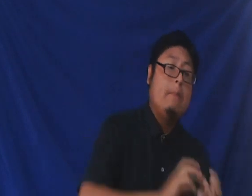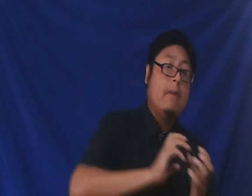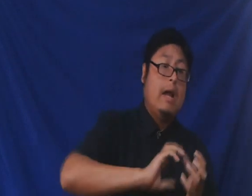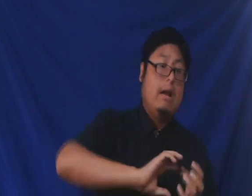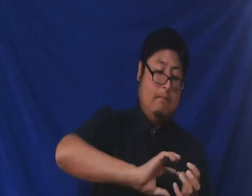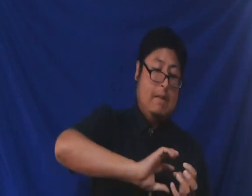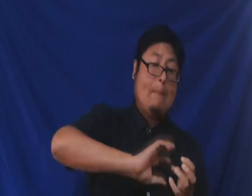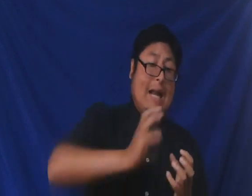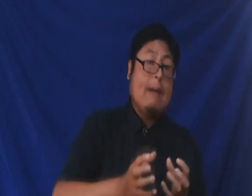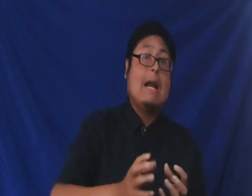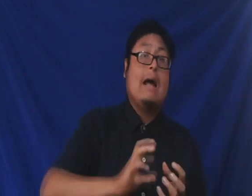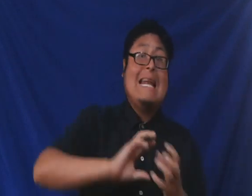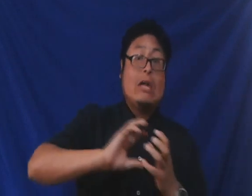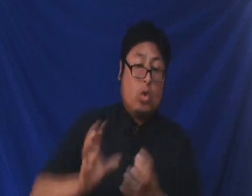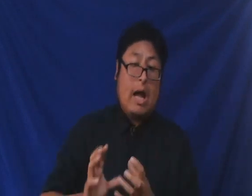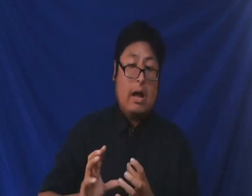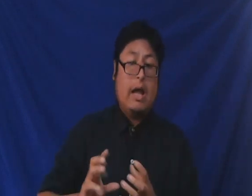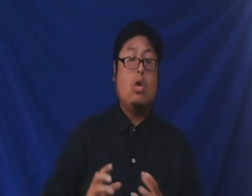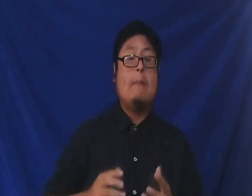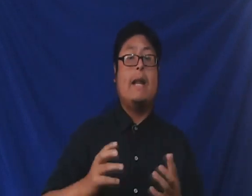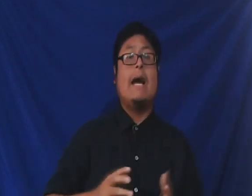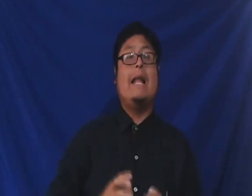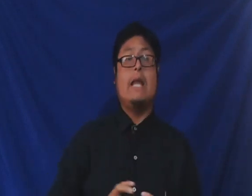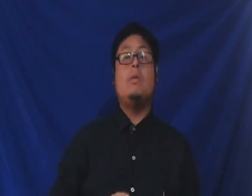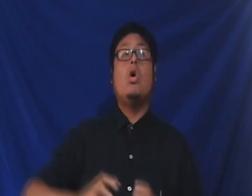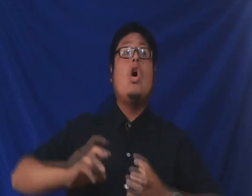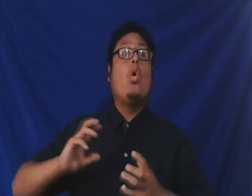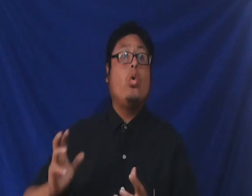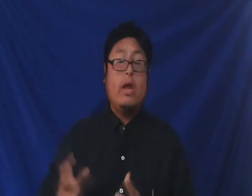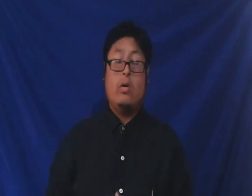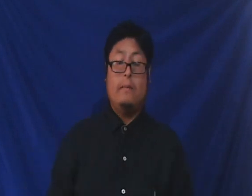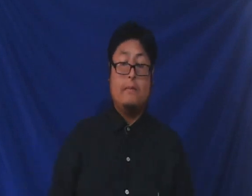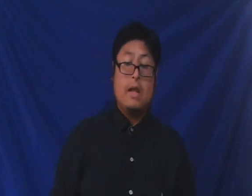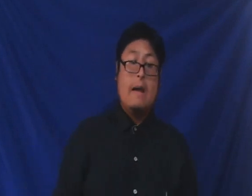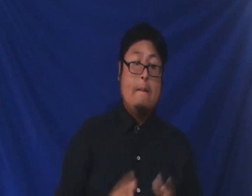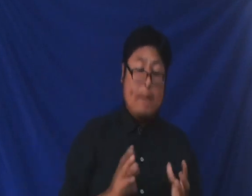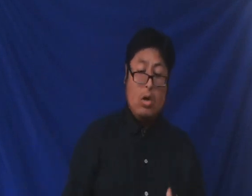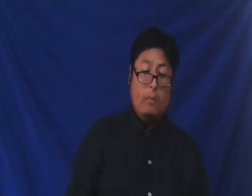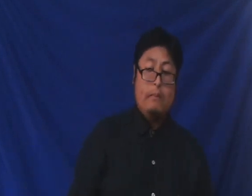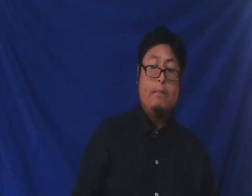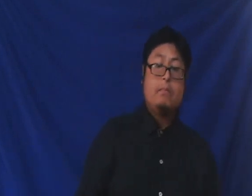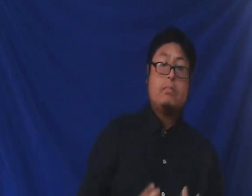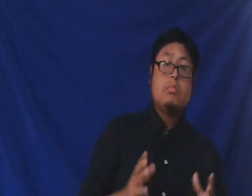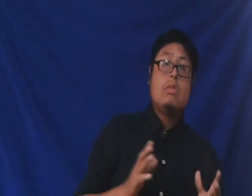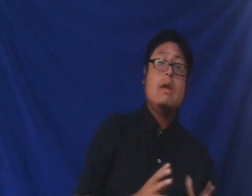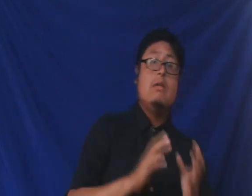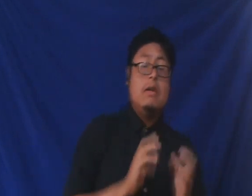la palabra la Torá, es lo que maneja en el término judío, pero si